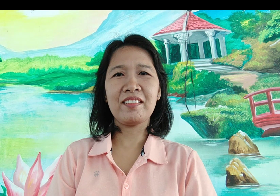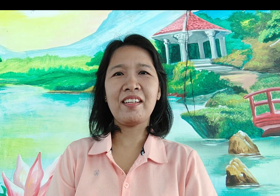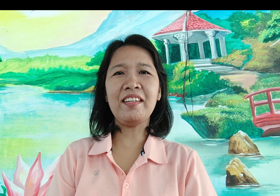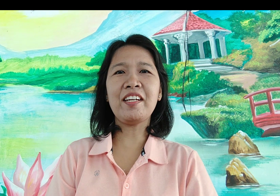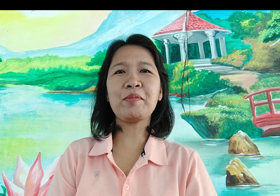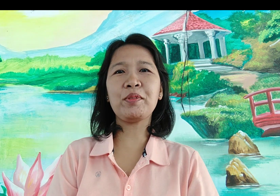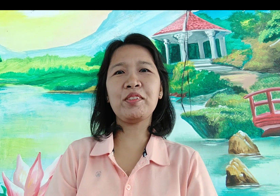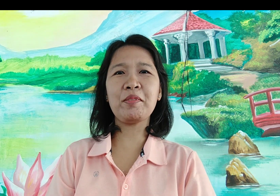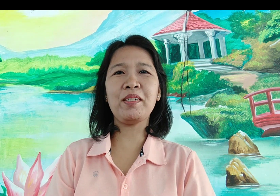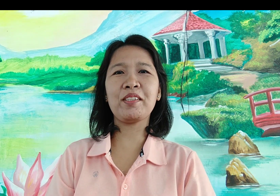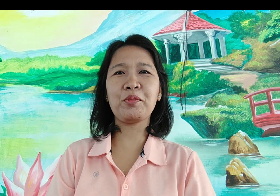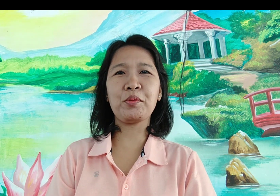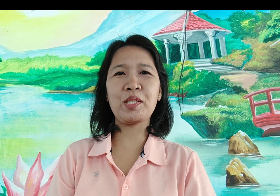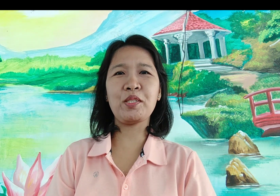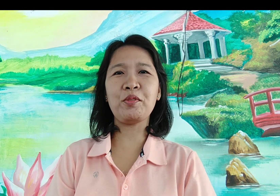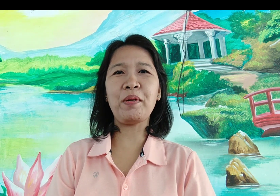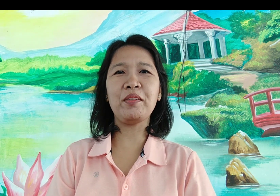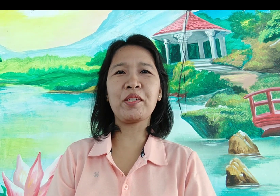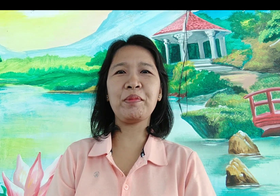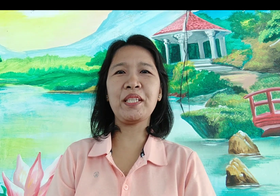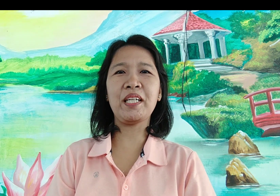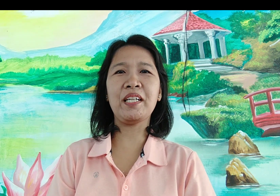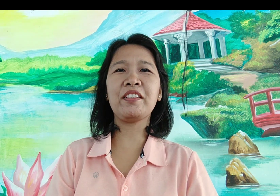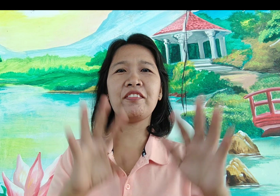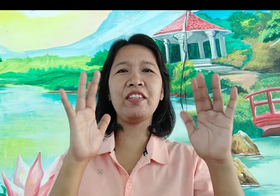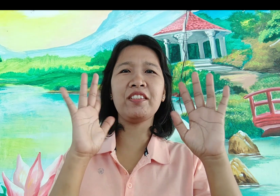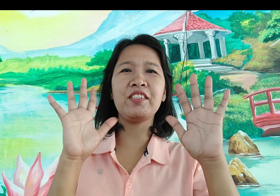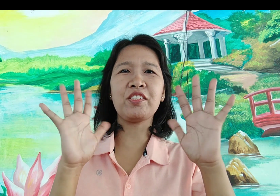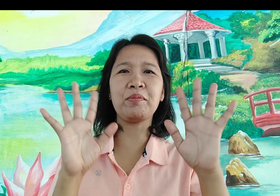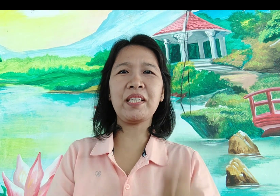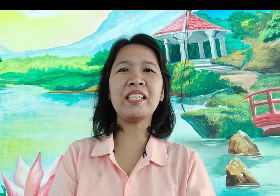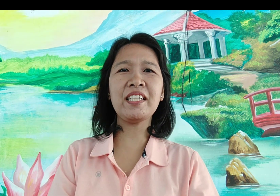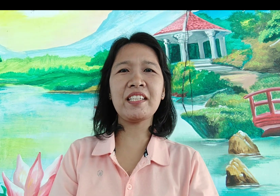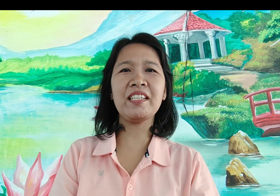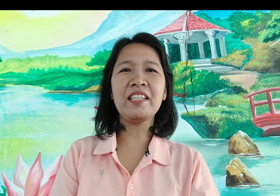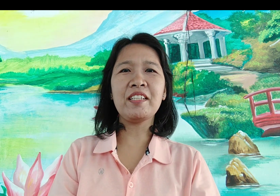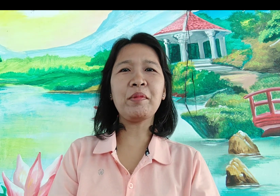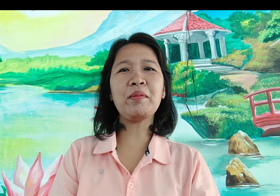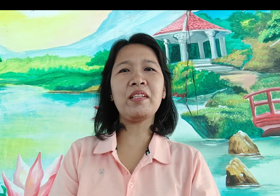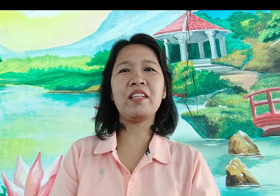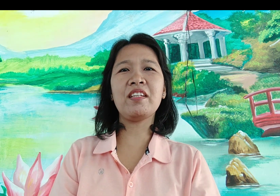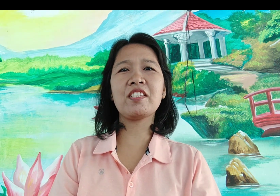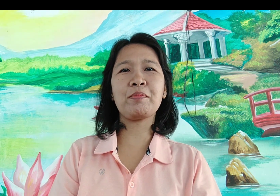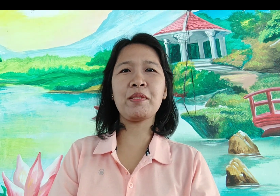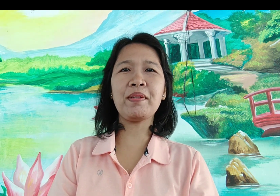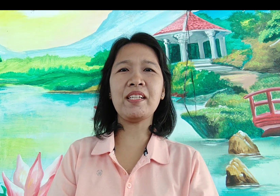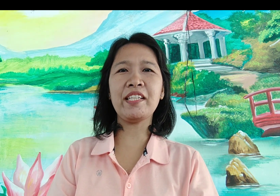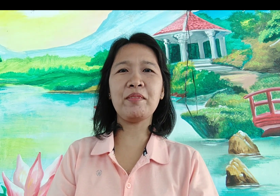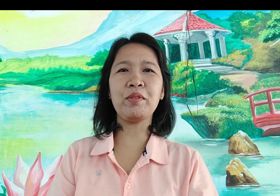Hi guys, for today's vlog, ituturo ko sa inyo itong paano gamitin ang ating fingers at makadaliri in mathematics specifically in